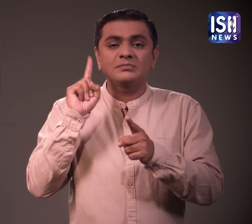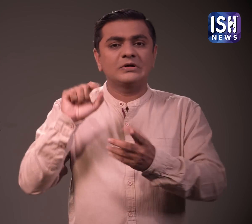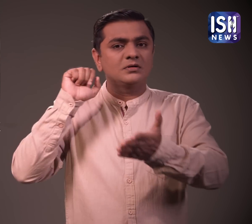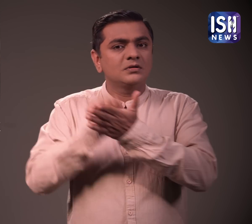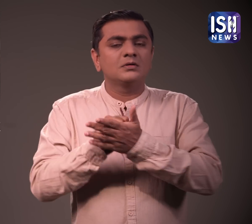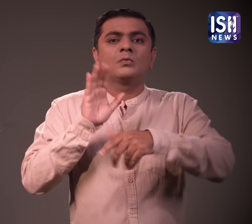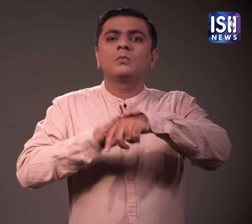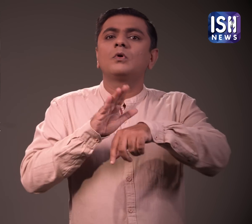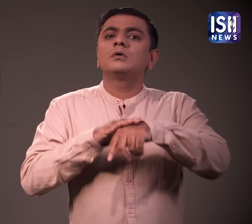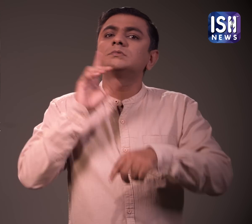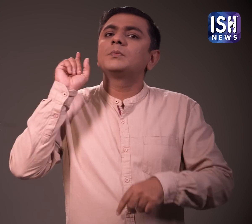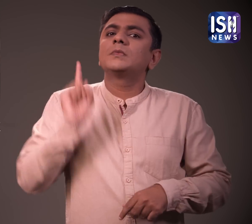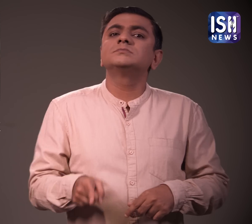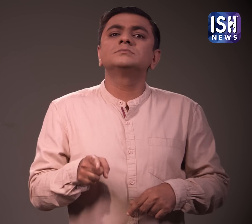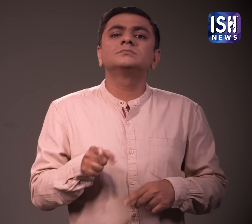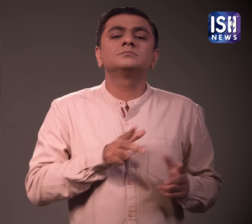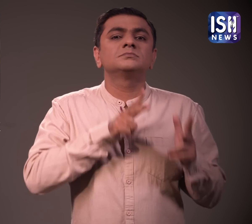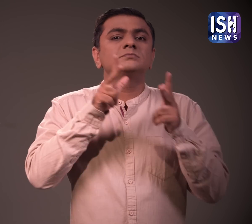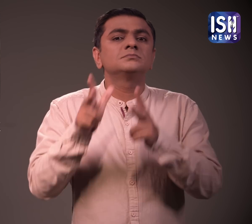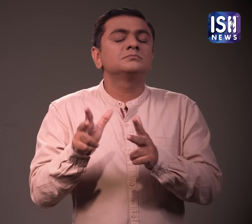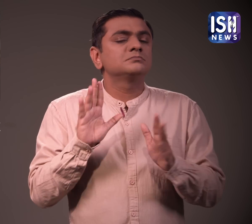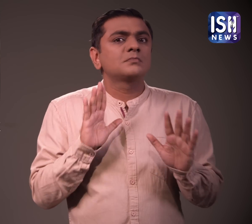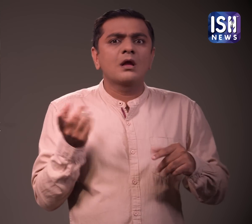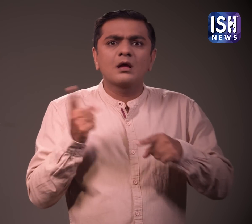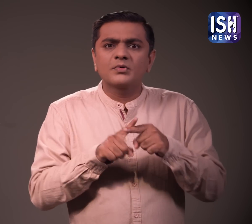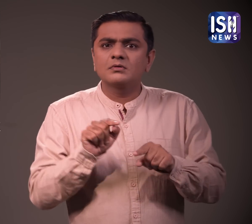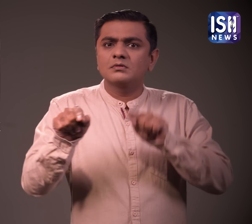से प्रोटीन ड्रिंक पर स्वास्ता चितावनिया चापने के लिए कहा